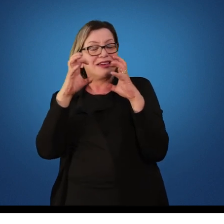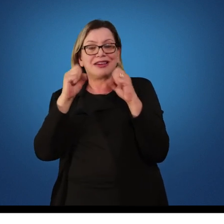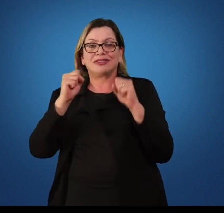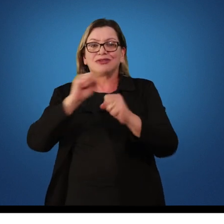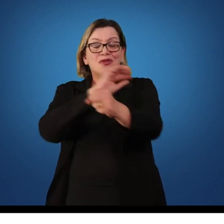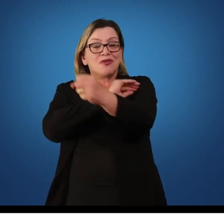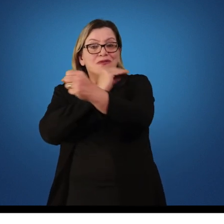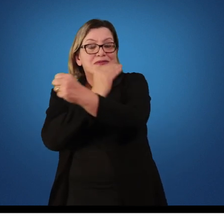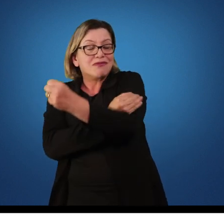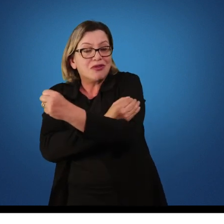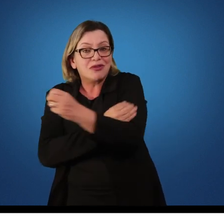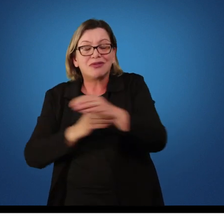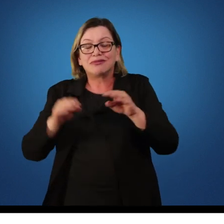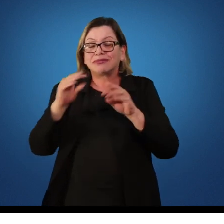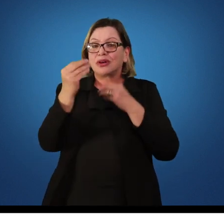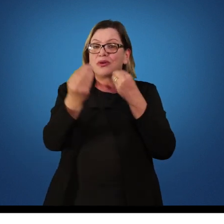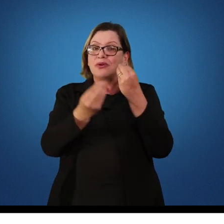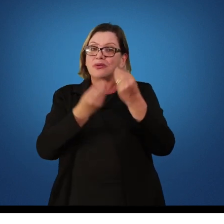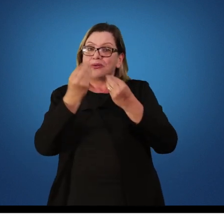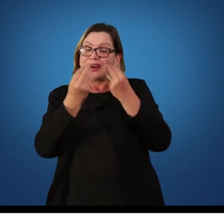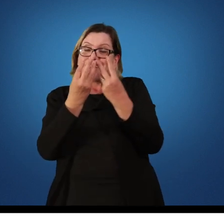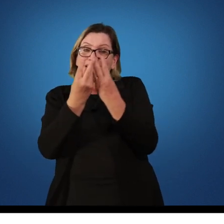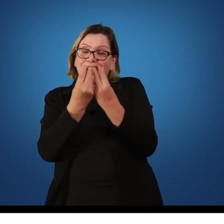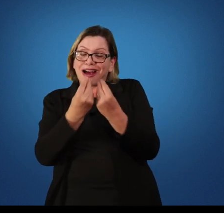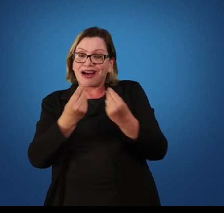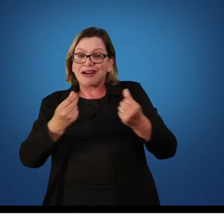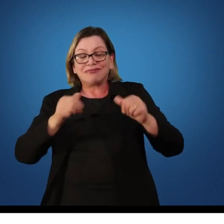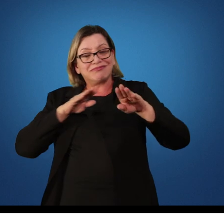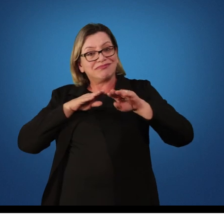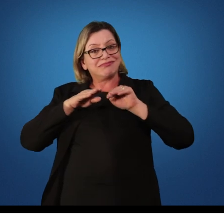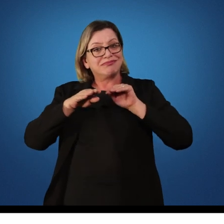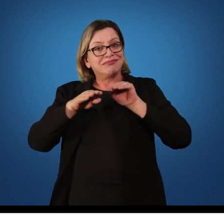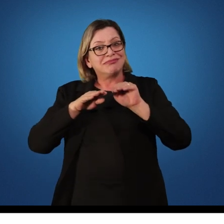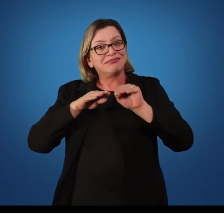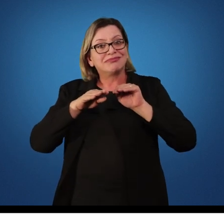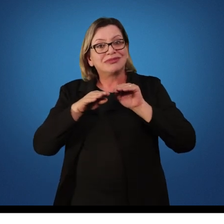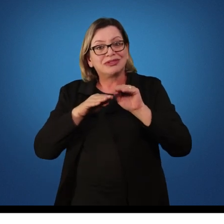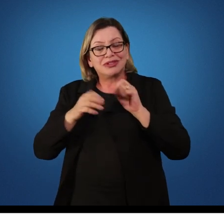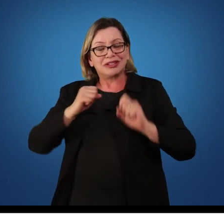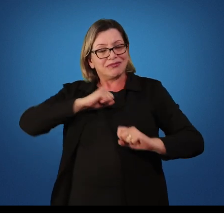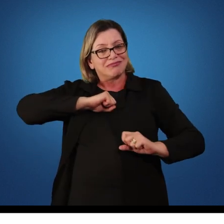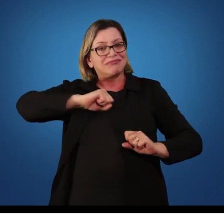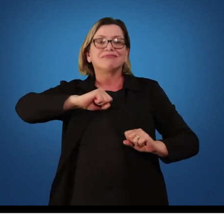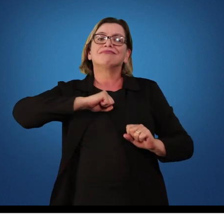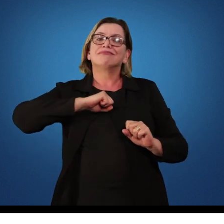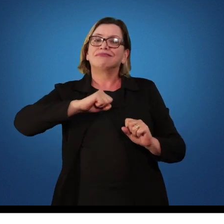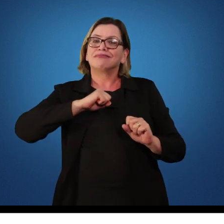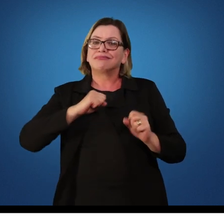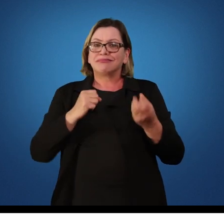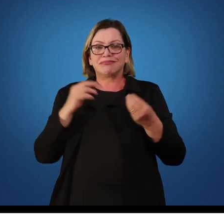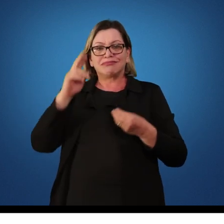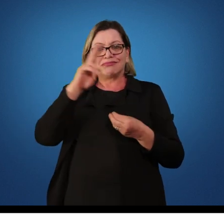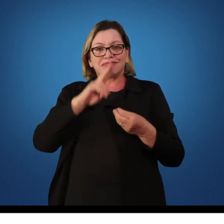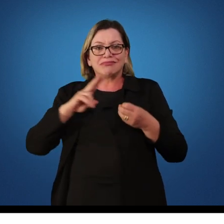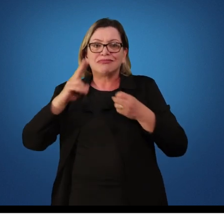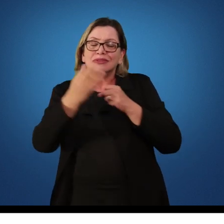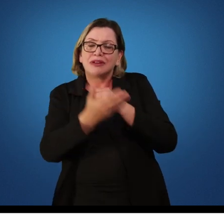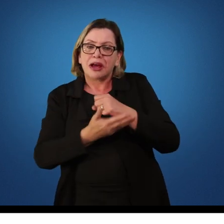várias habilidades motoras que as capacidades servem de base. Como, por